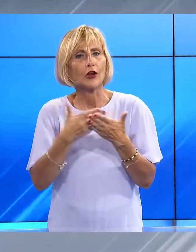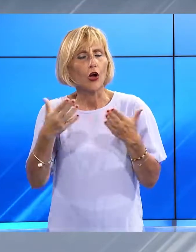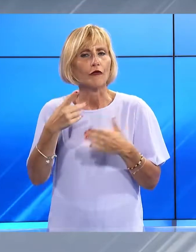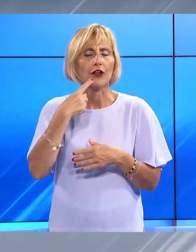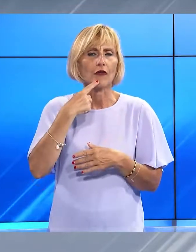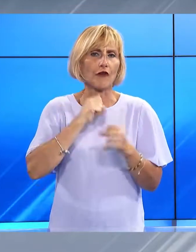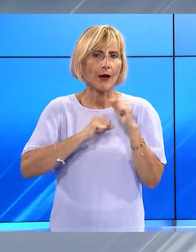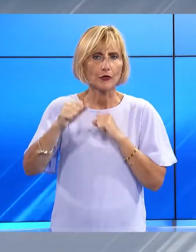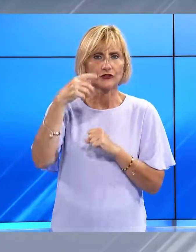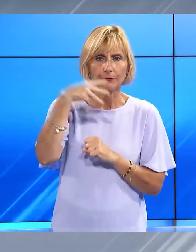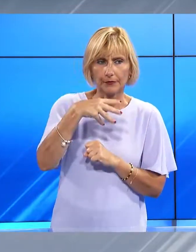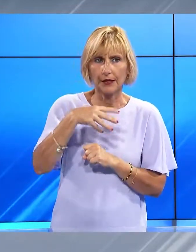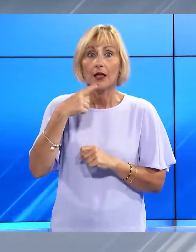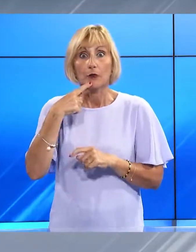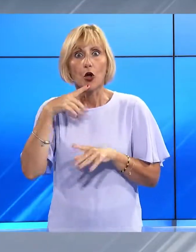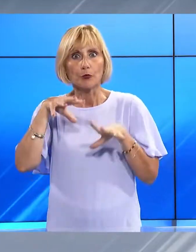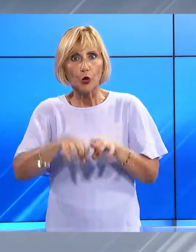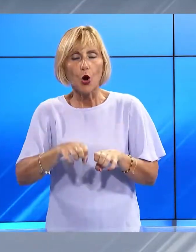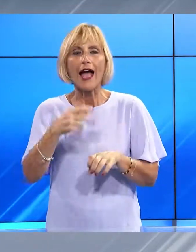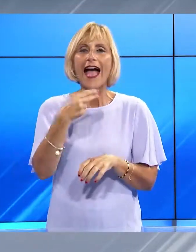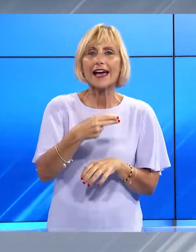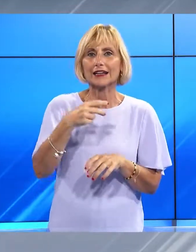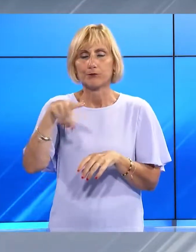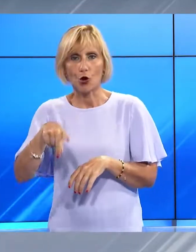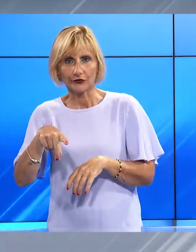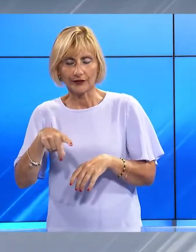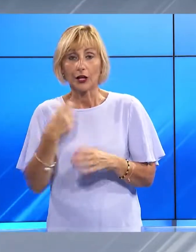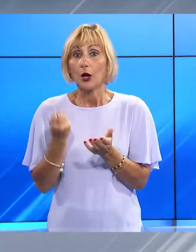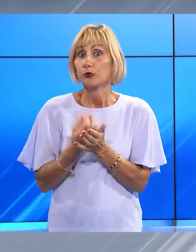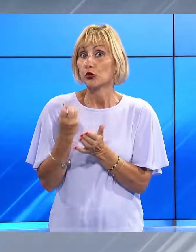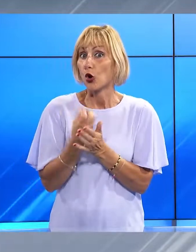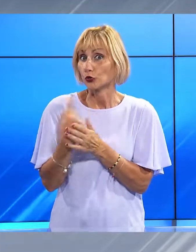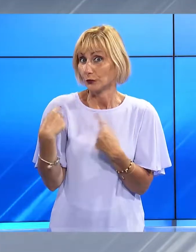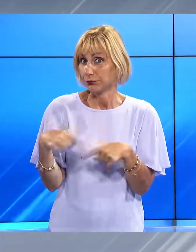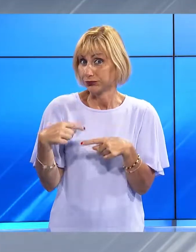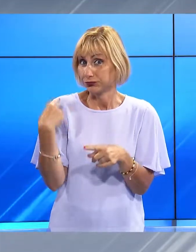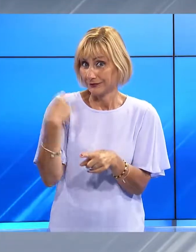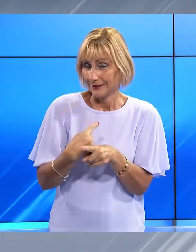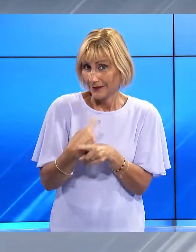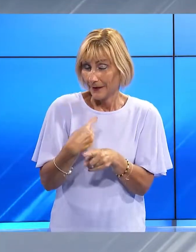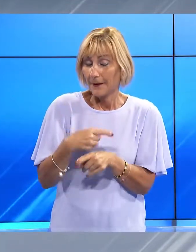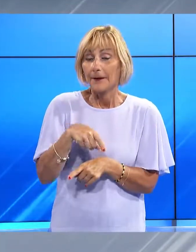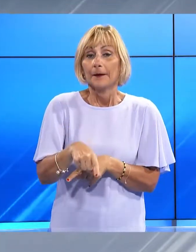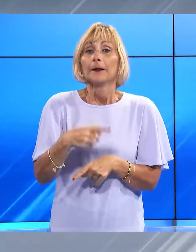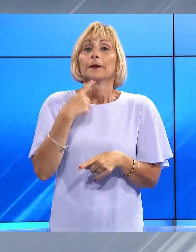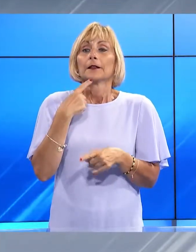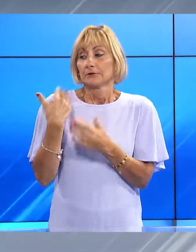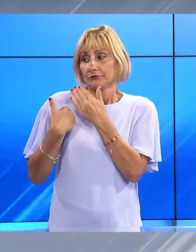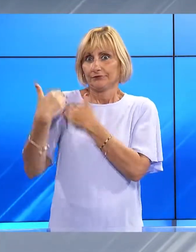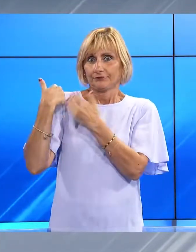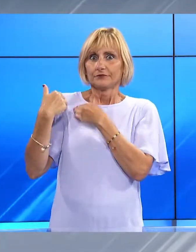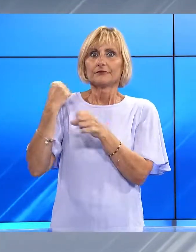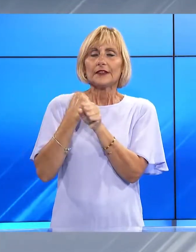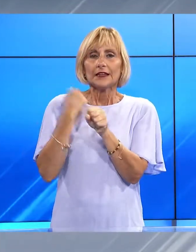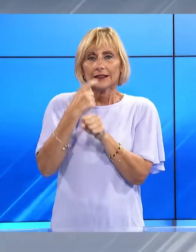impegnati nelle saghe di Harry Potter. La stessa produzione, la Film Production Consultants, ha alle spalle lavori